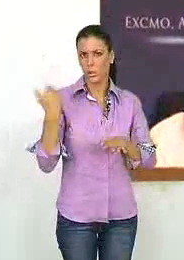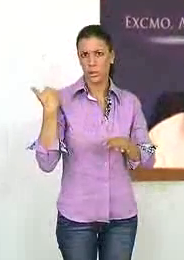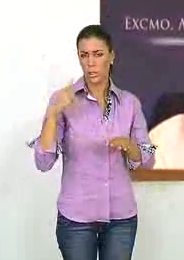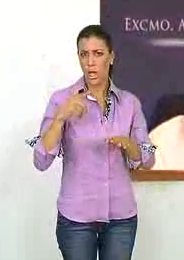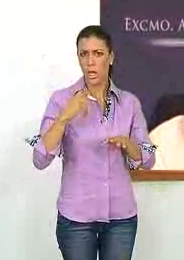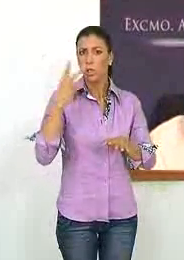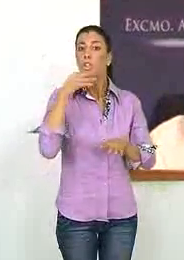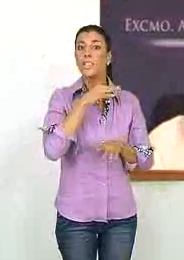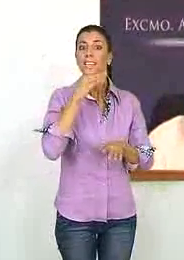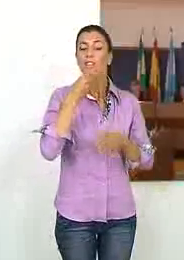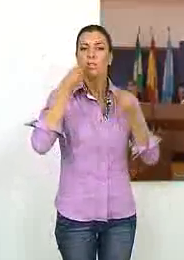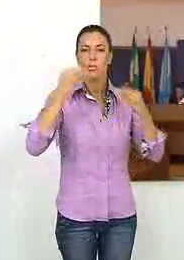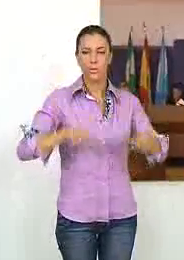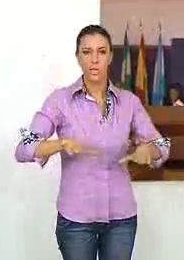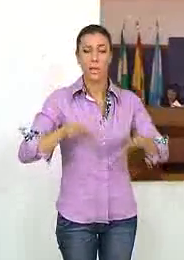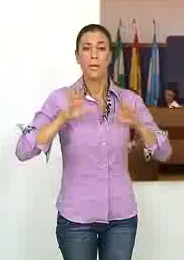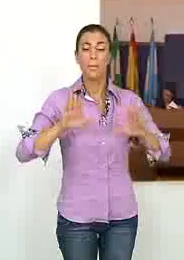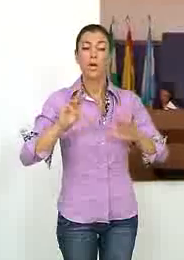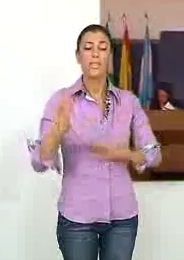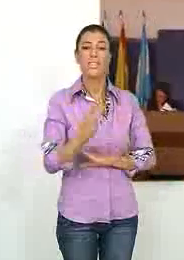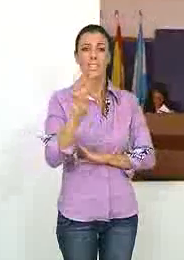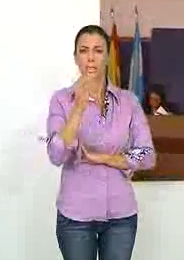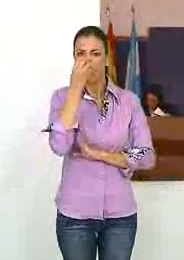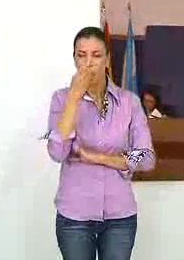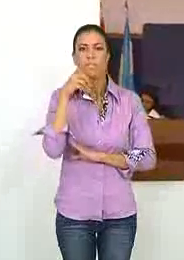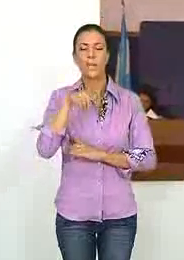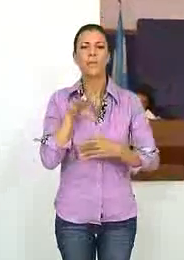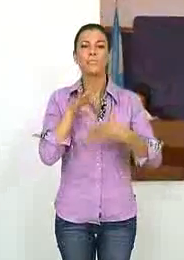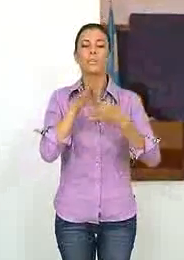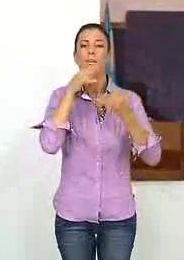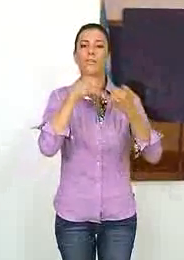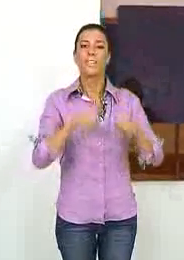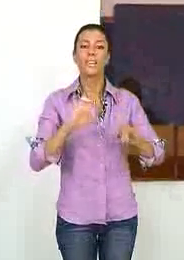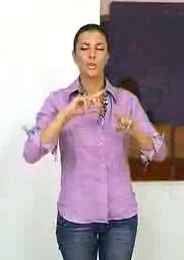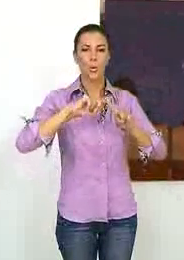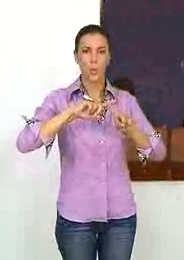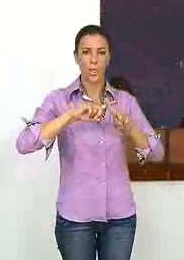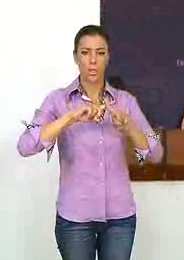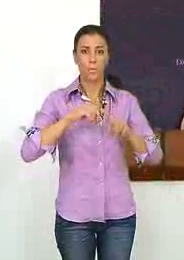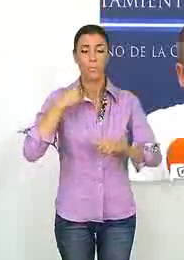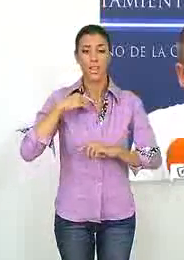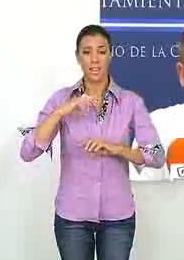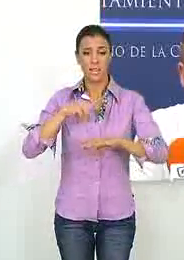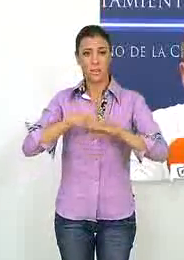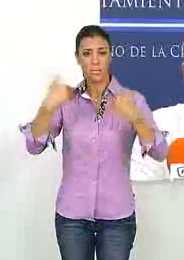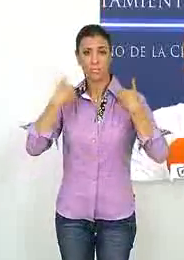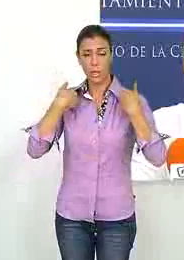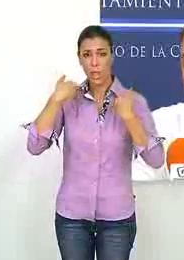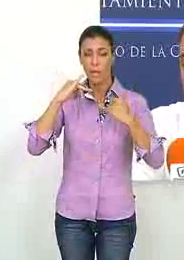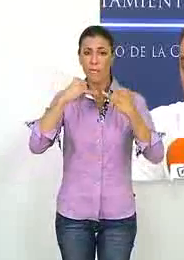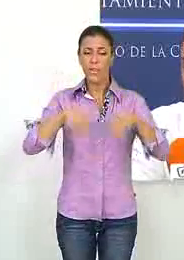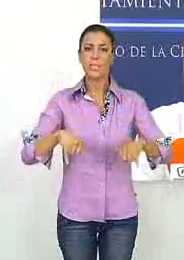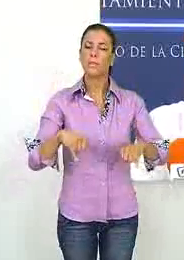se remonta a dos siglos de historia. Por otro lado, el 3 de mayo coincide con la festividad de la cruz. El edil de